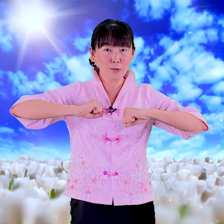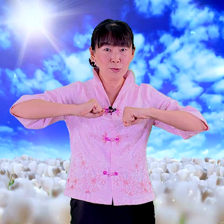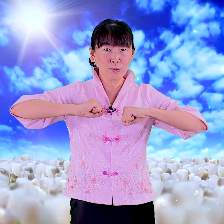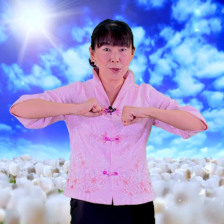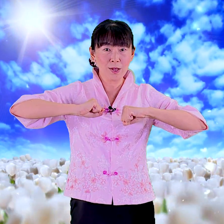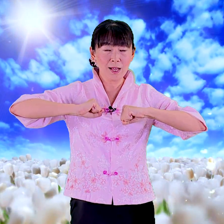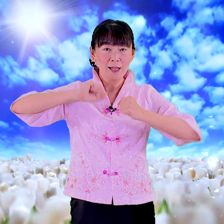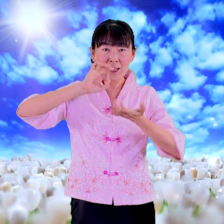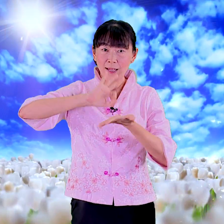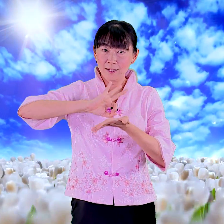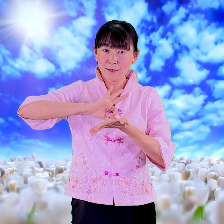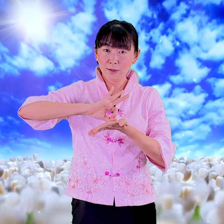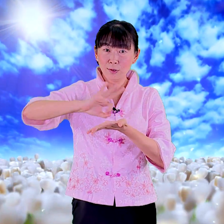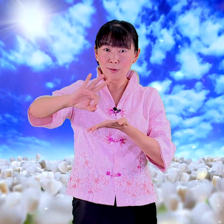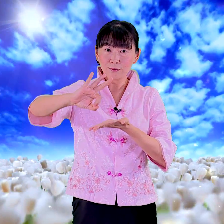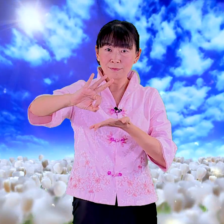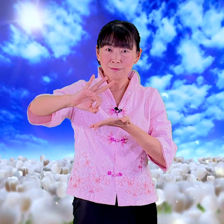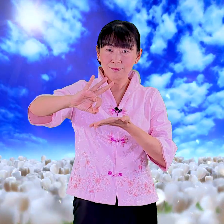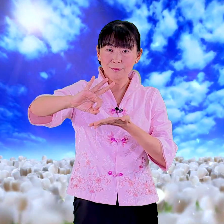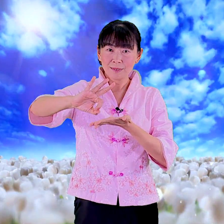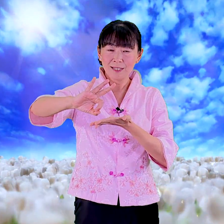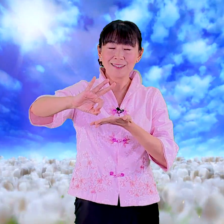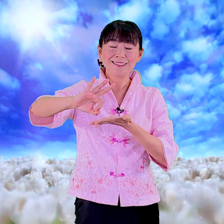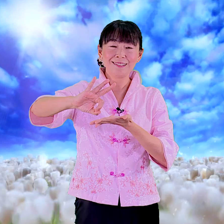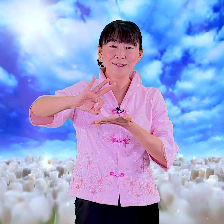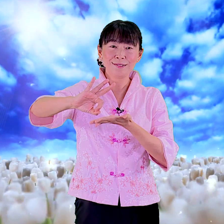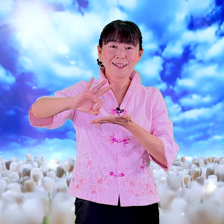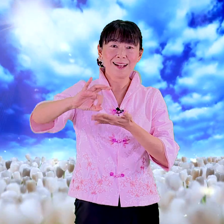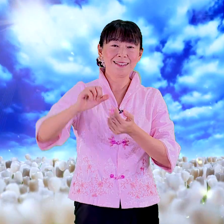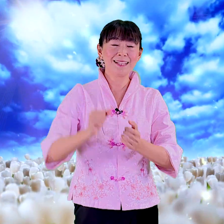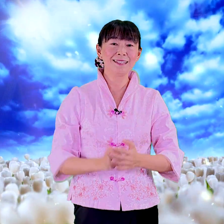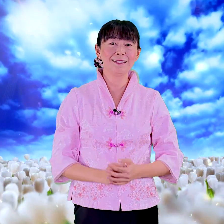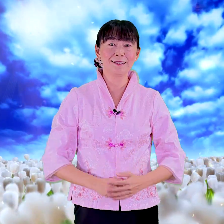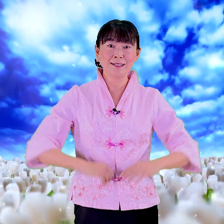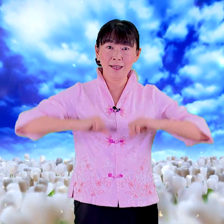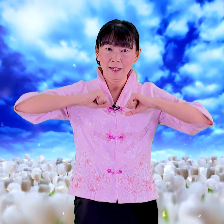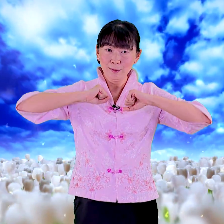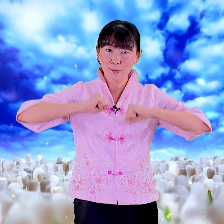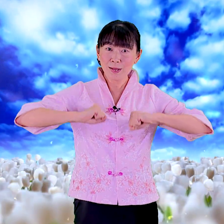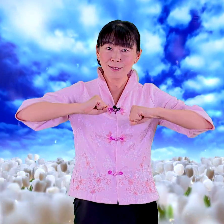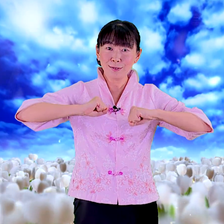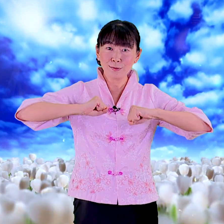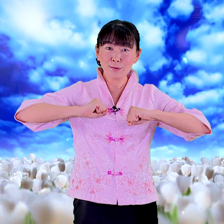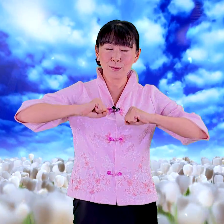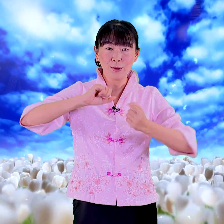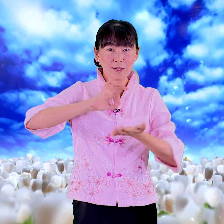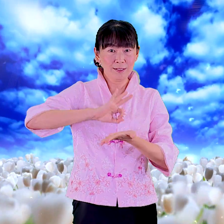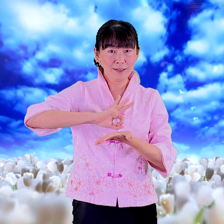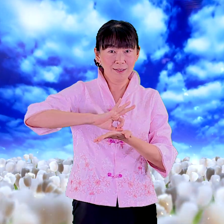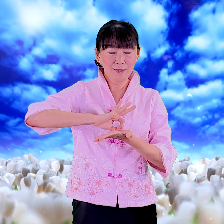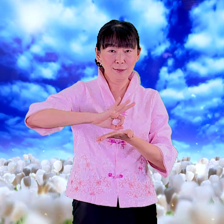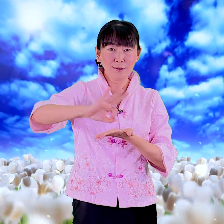所用这是用好 再一次哦撞有所用